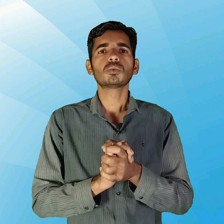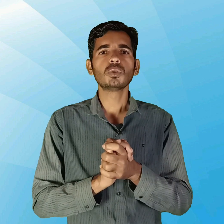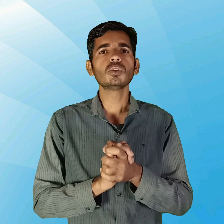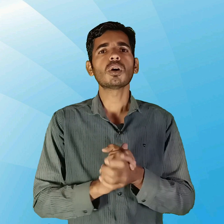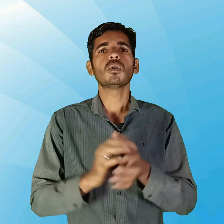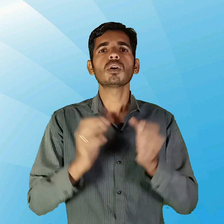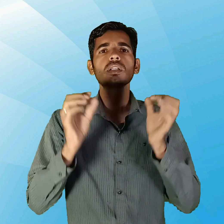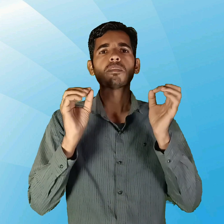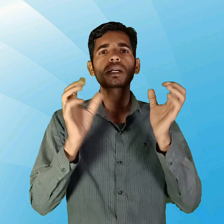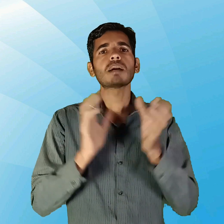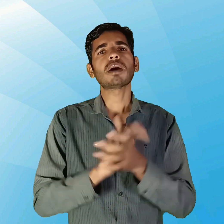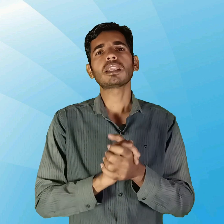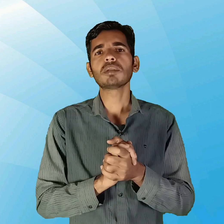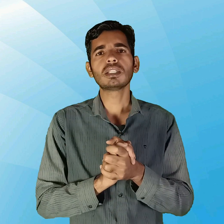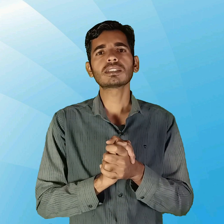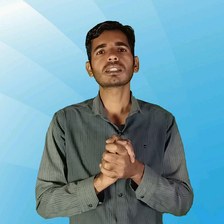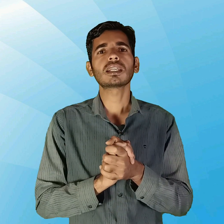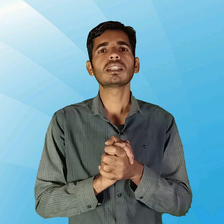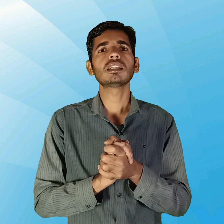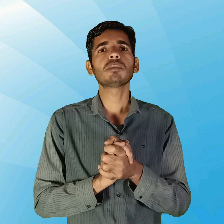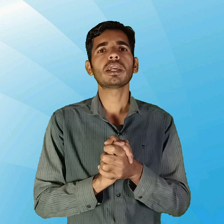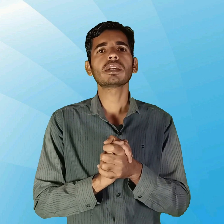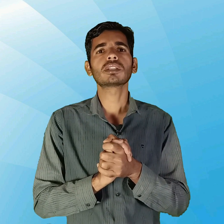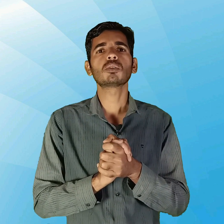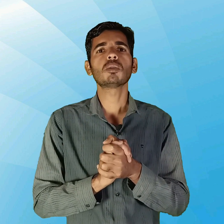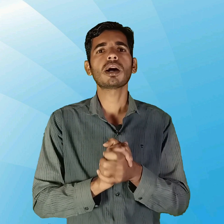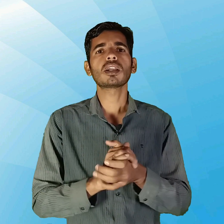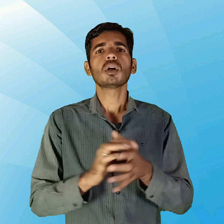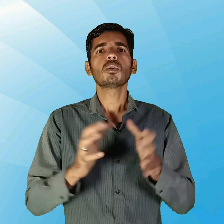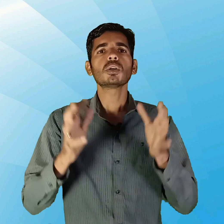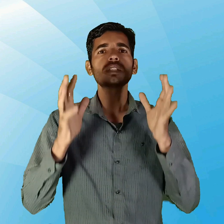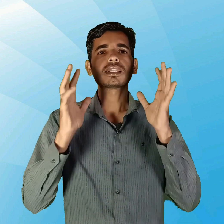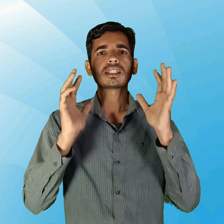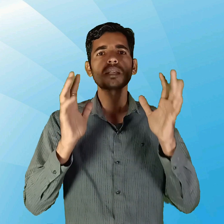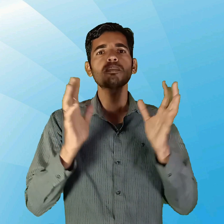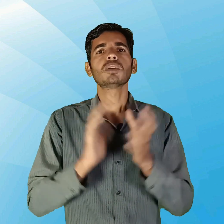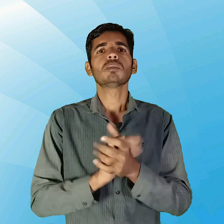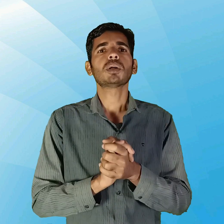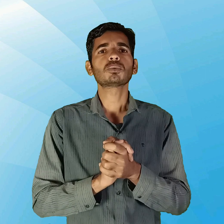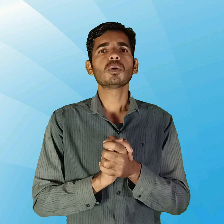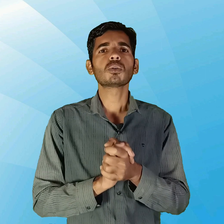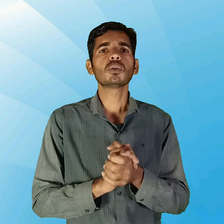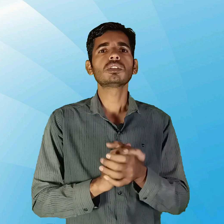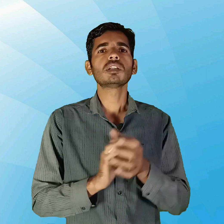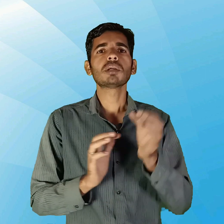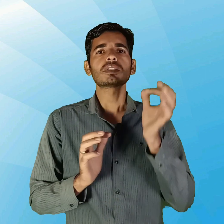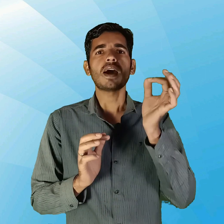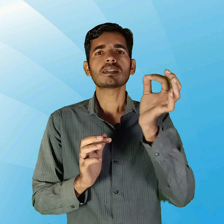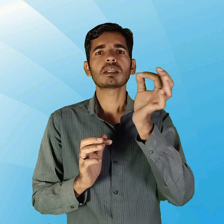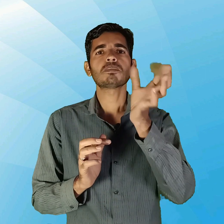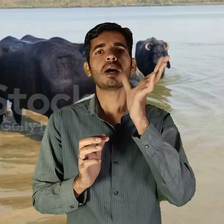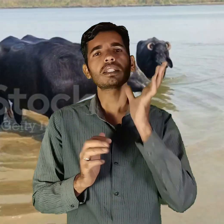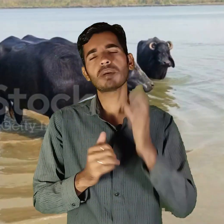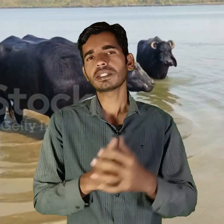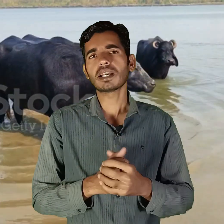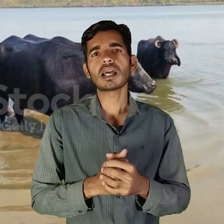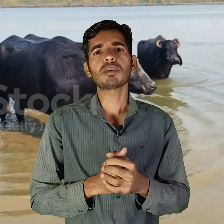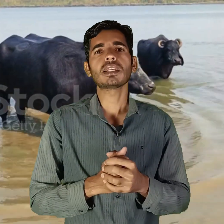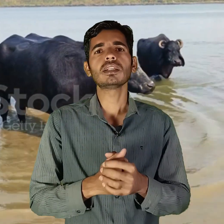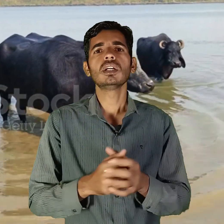गूड और नमक का पानी भी दे सकते हैं दिन में एक से दो बार और ज्यादा तर पसुओं को दिन में चार से पांच बार ठंडा पानी